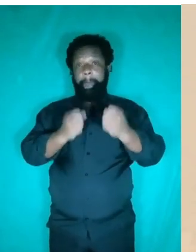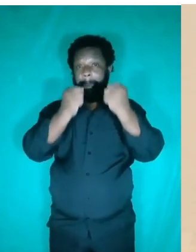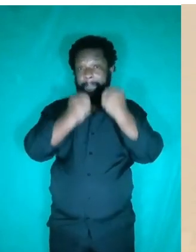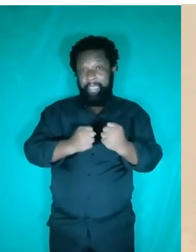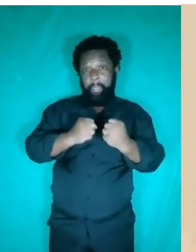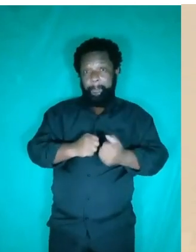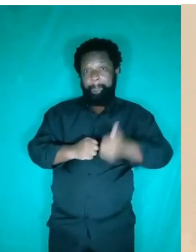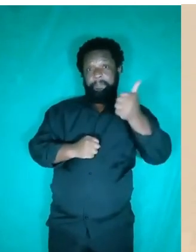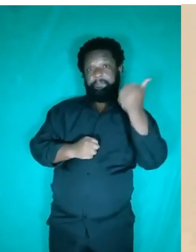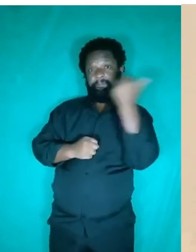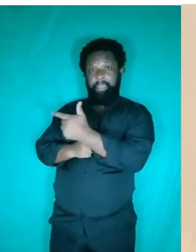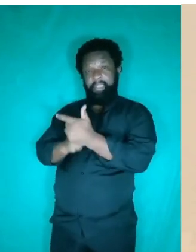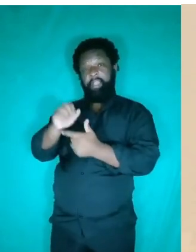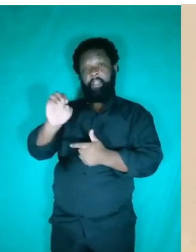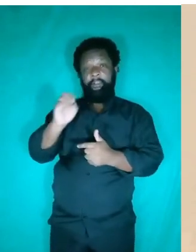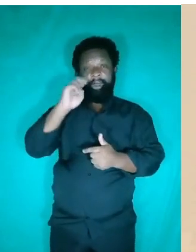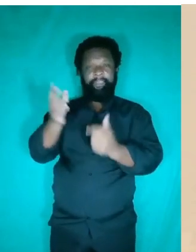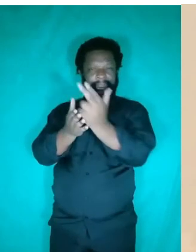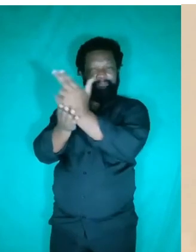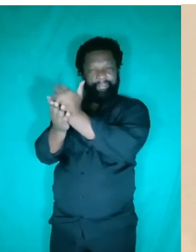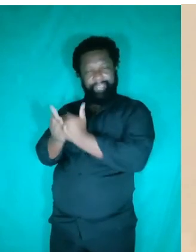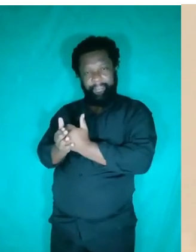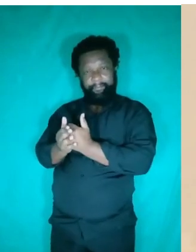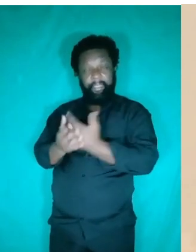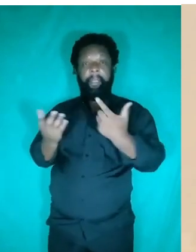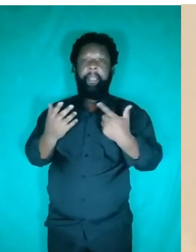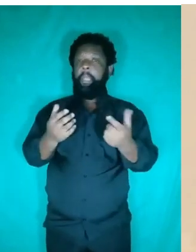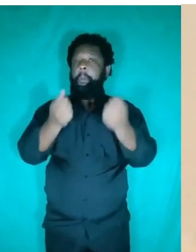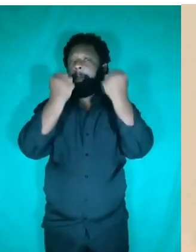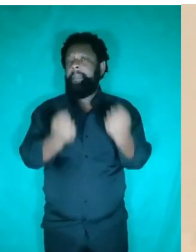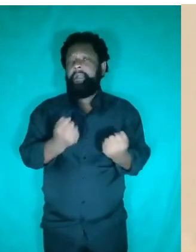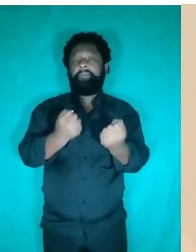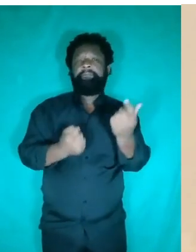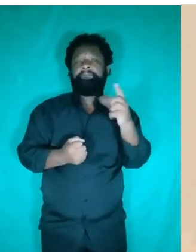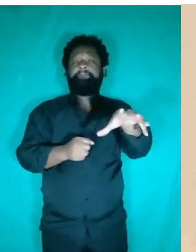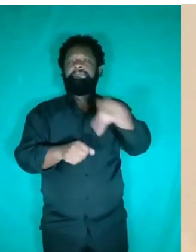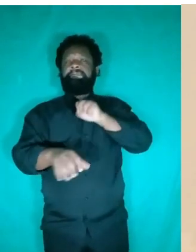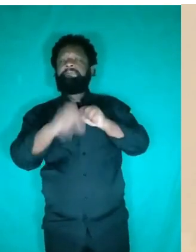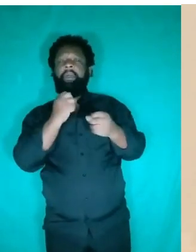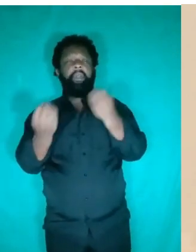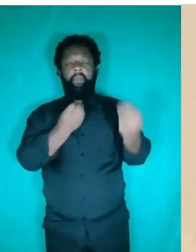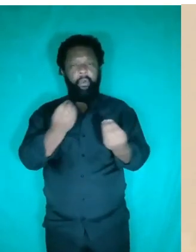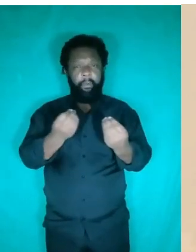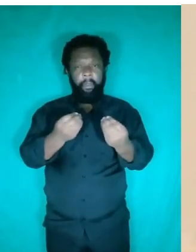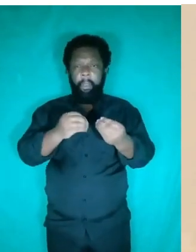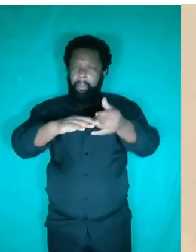empuxo, como vocês observam aqui na figura. Para ele adquirir esse peso, para ultrapassar